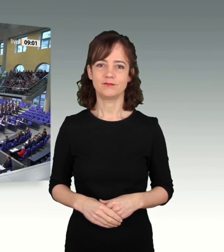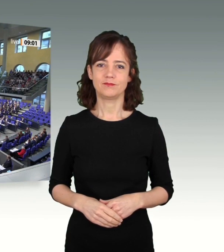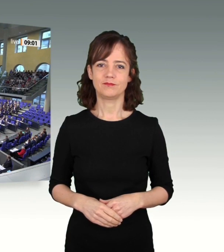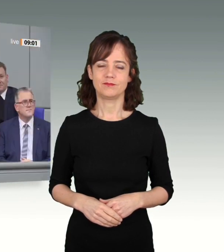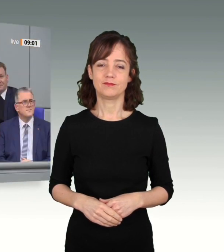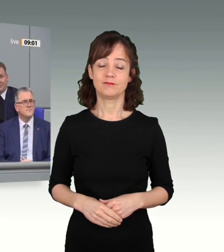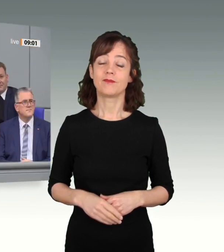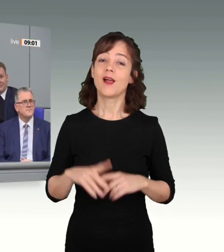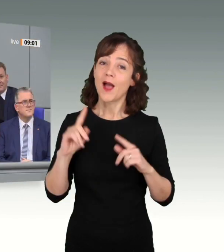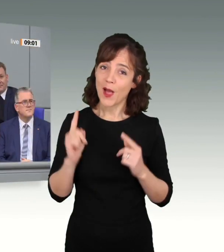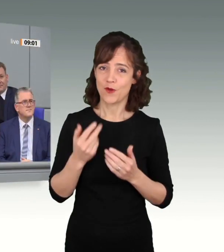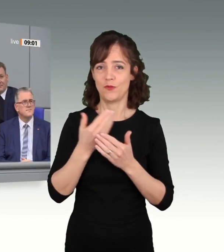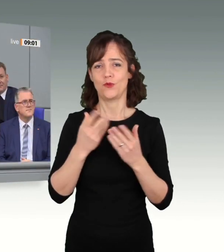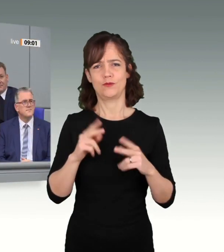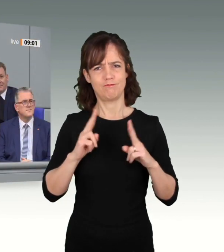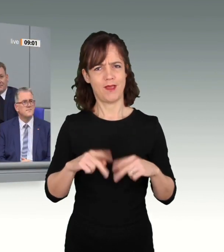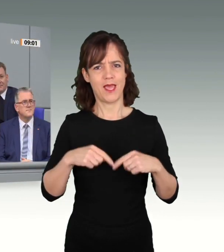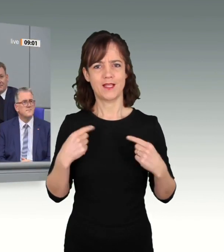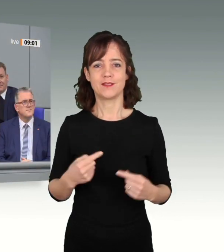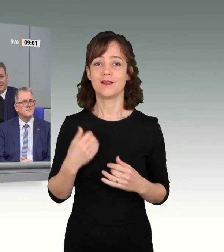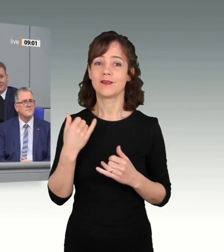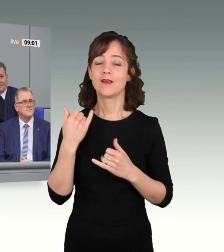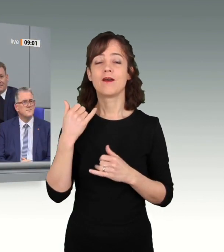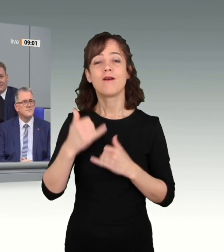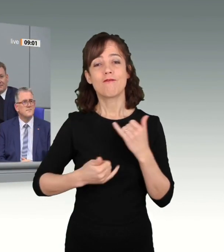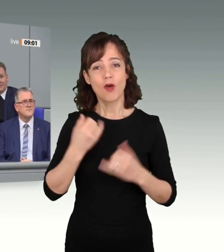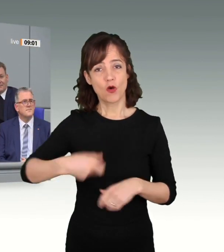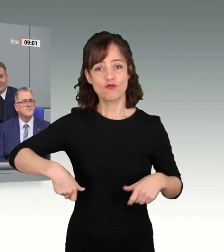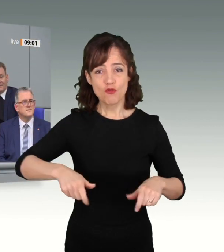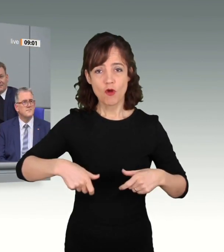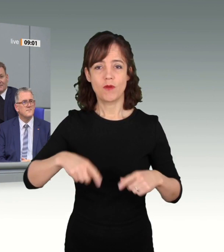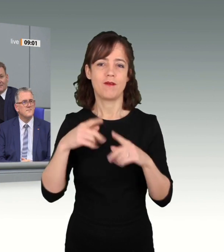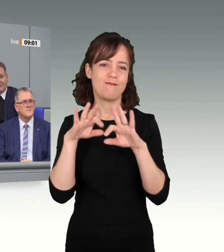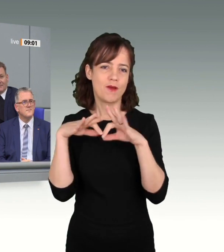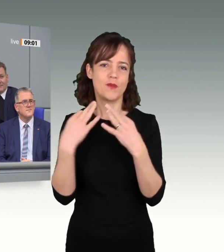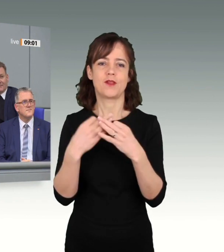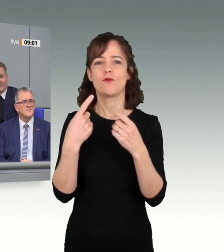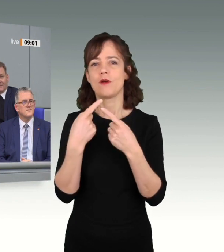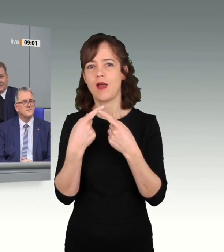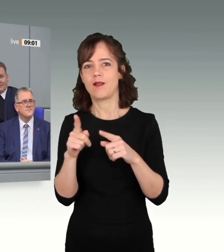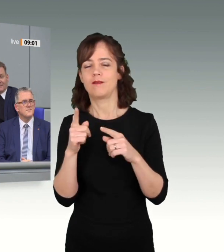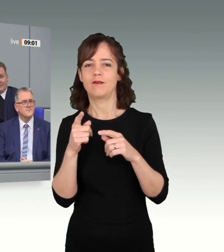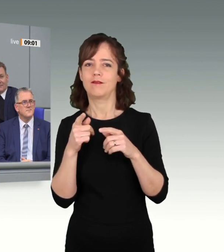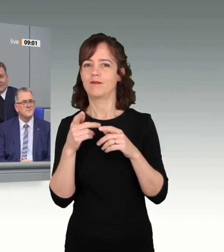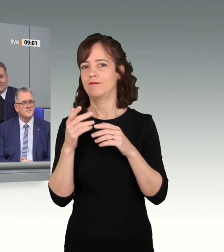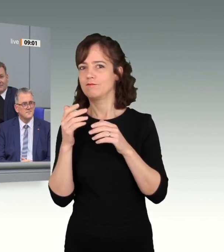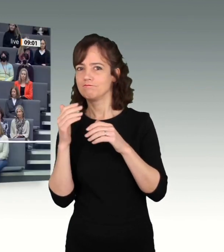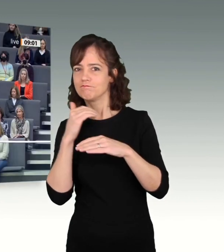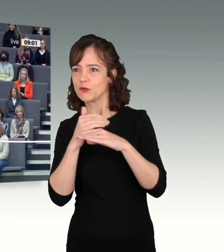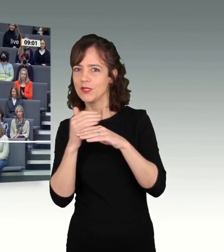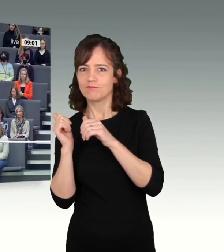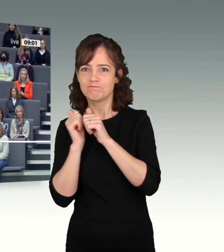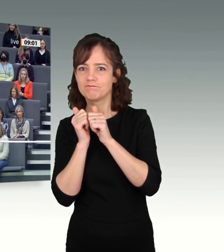Ich begrüße auch sehr herzlich Frau Schäuble und Familie und weitere Weggefährten auf der Ehrentribüne.